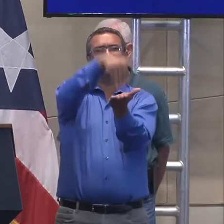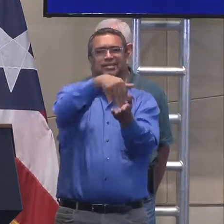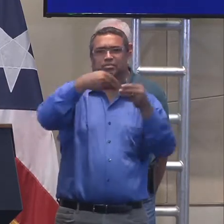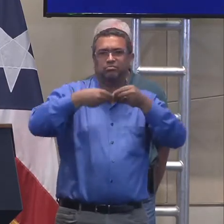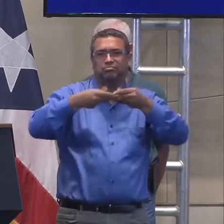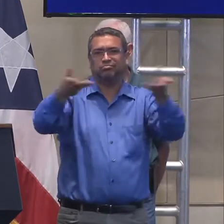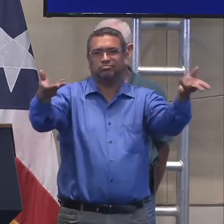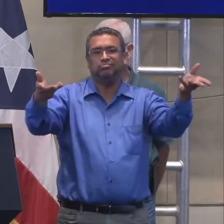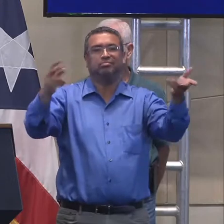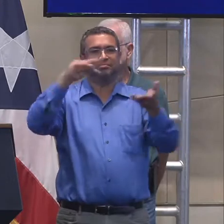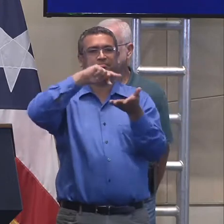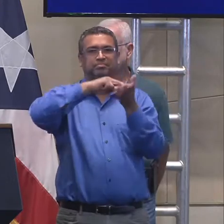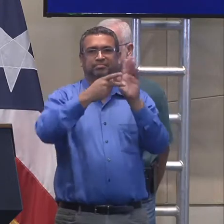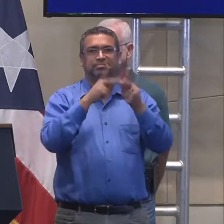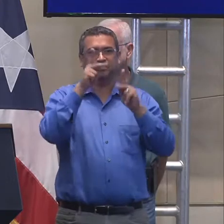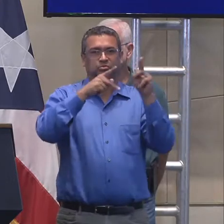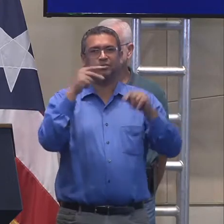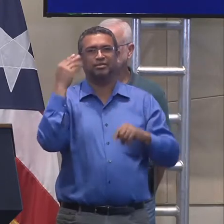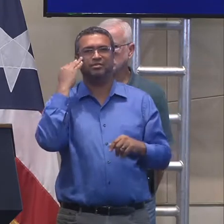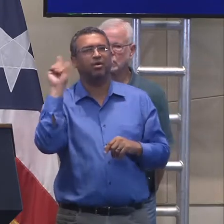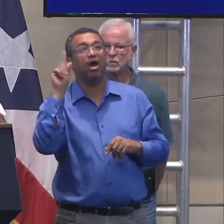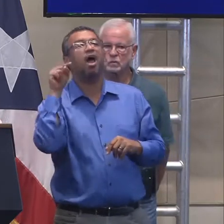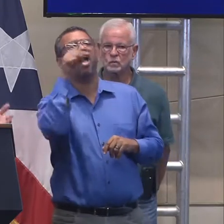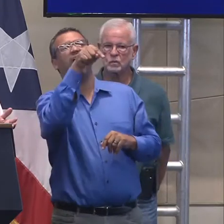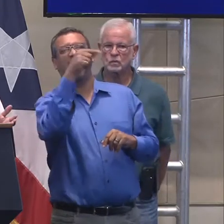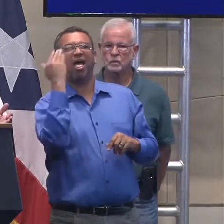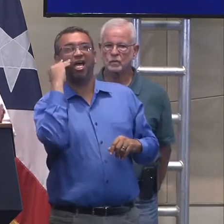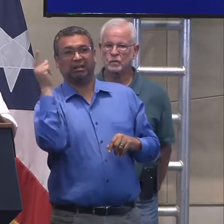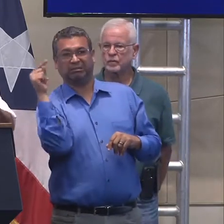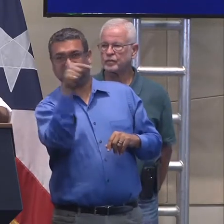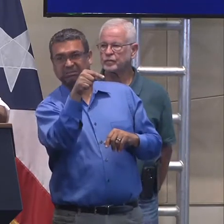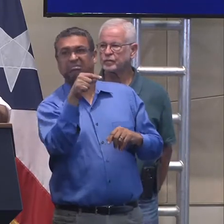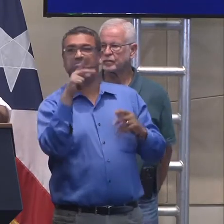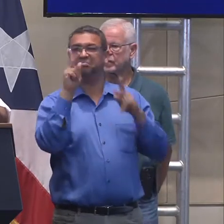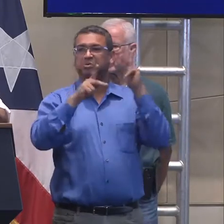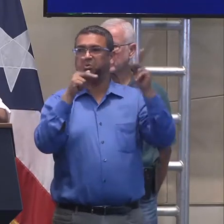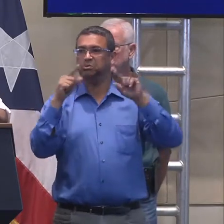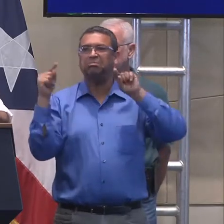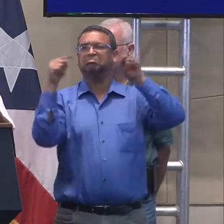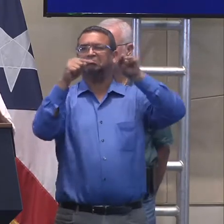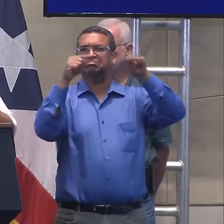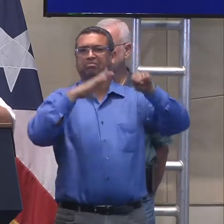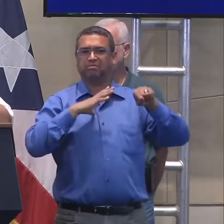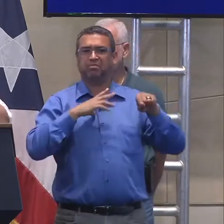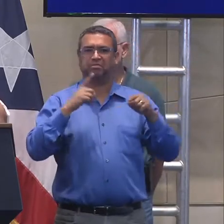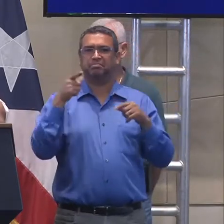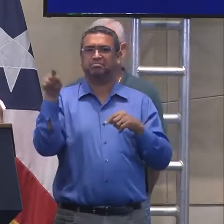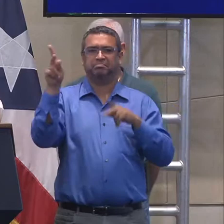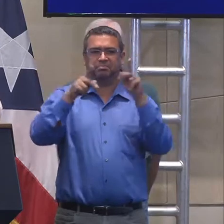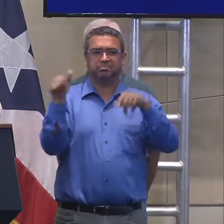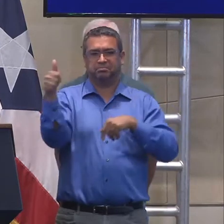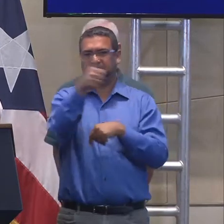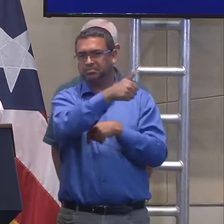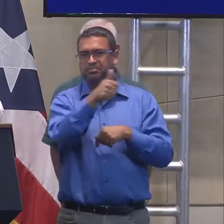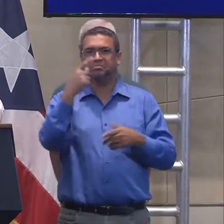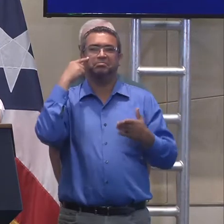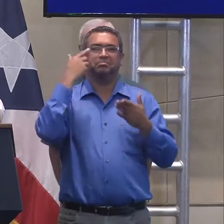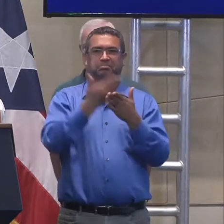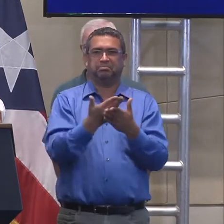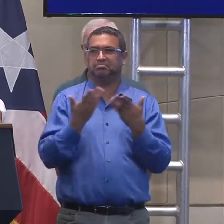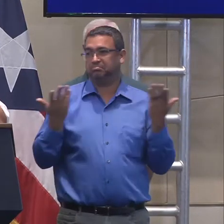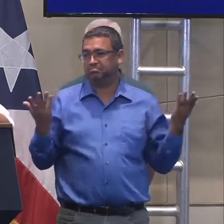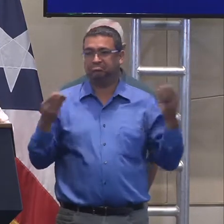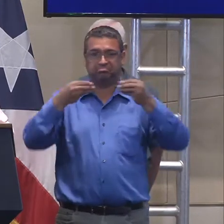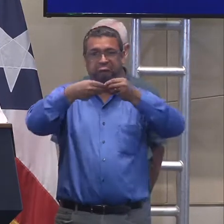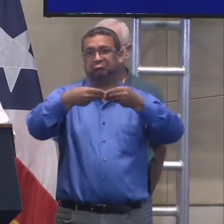es, eso le da, eh, visibilidad a, a todo el mundo, a que puedan ver, eh, si en efecto se están distribuyendo los artículos, eh,